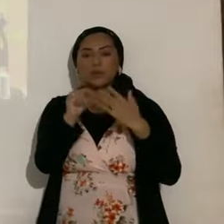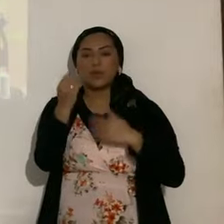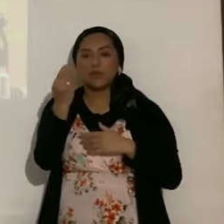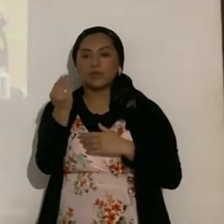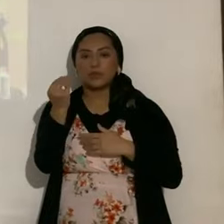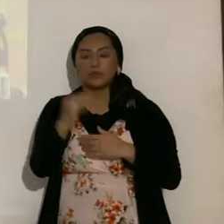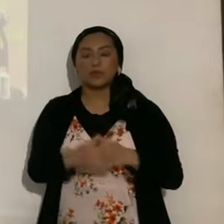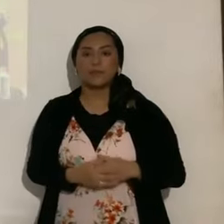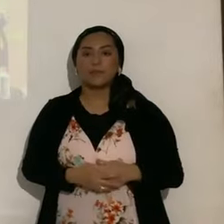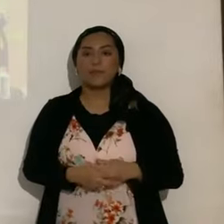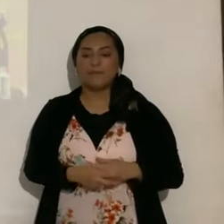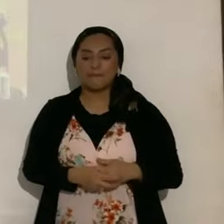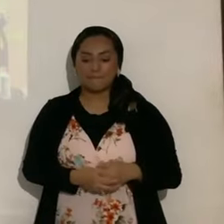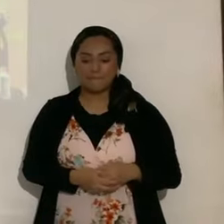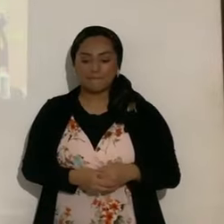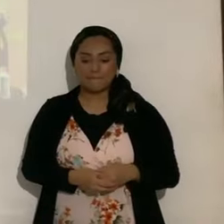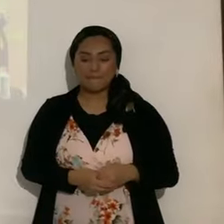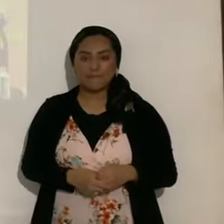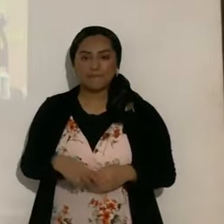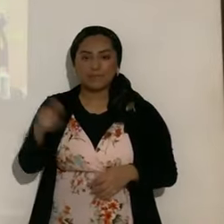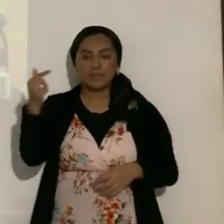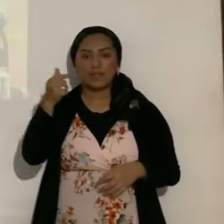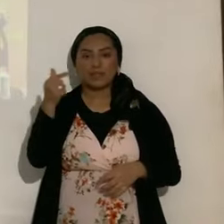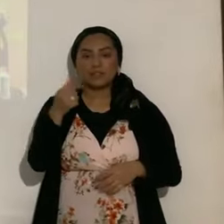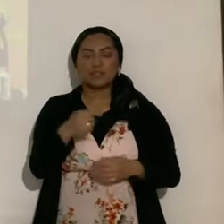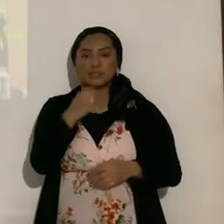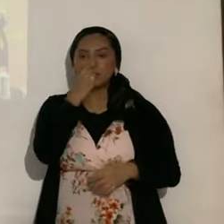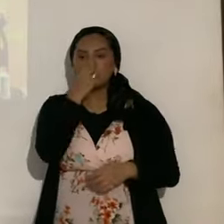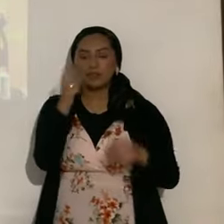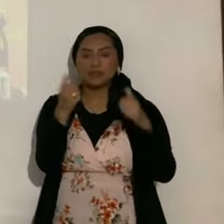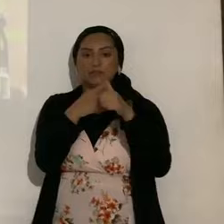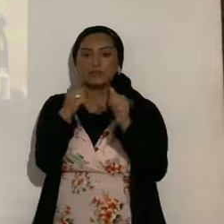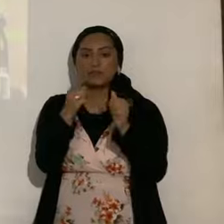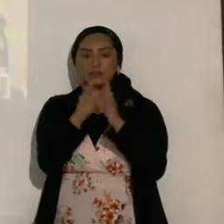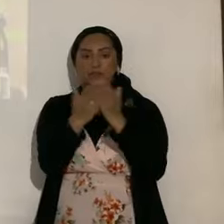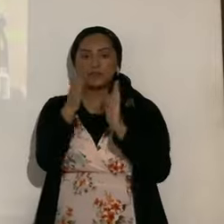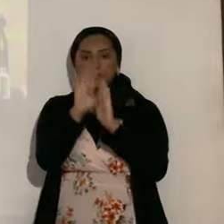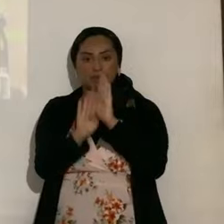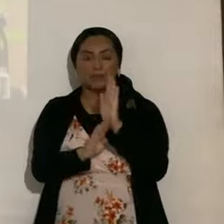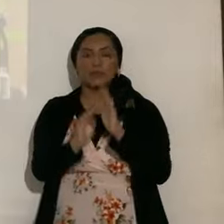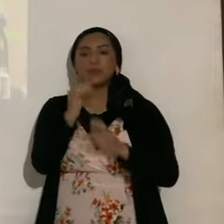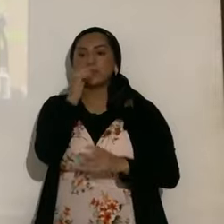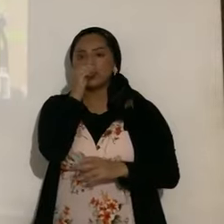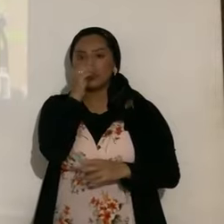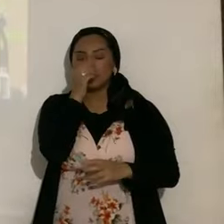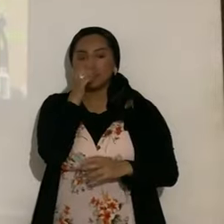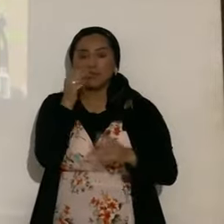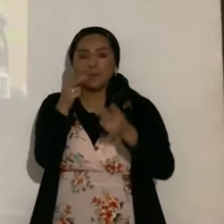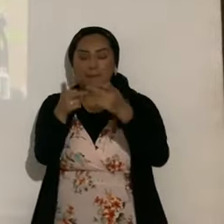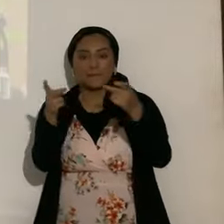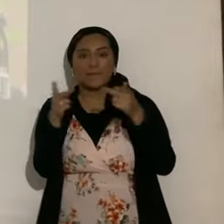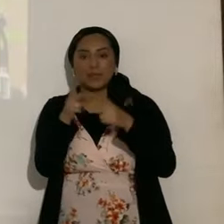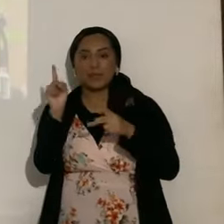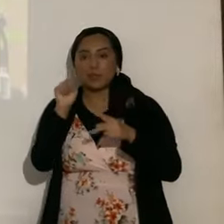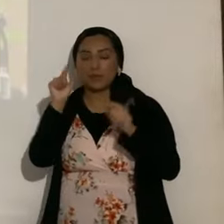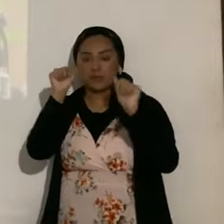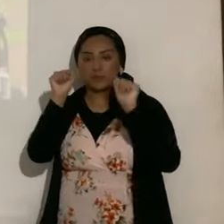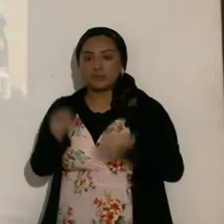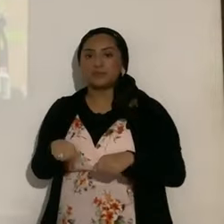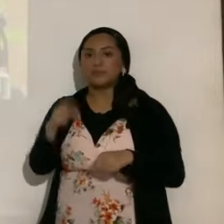quiere decir, en el principio, es el nombre del primer libro de la Biblia, durante esta señal, los lugares donde se podrá observar, observar